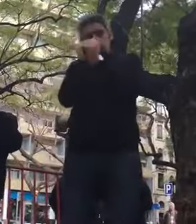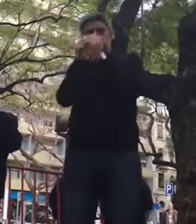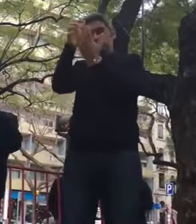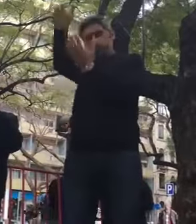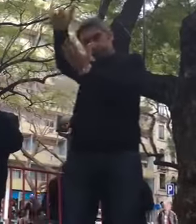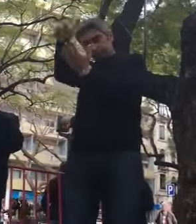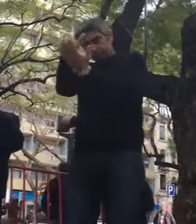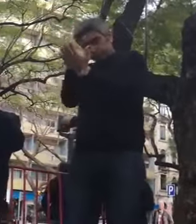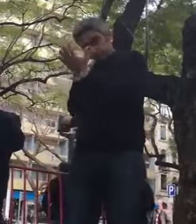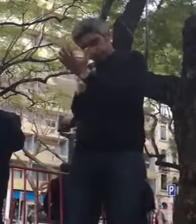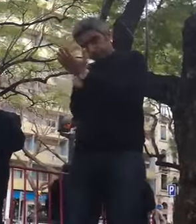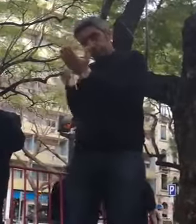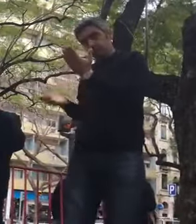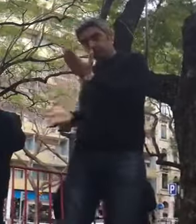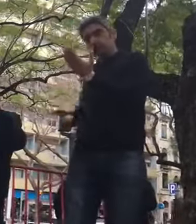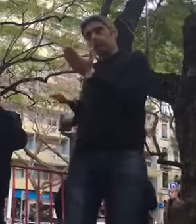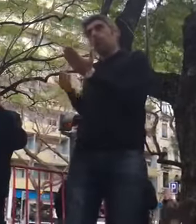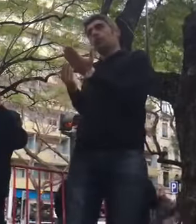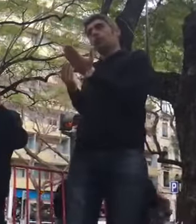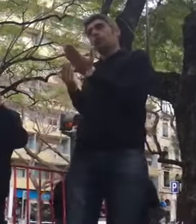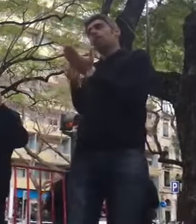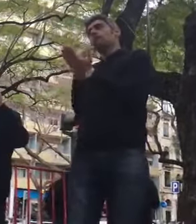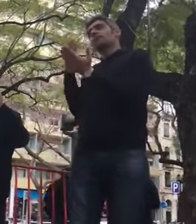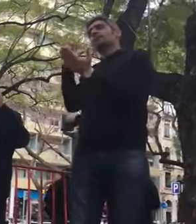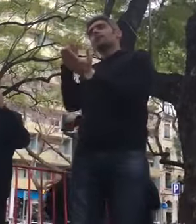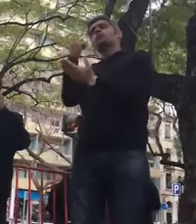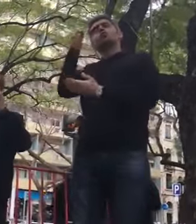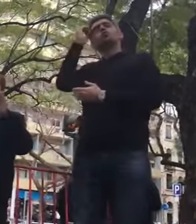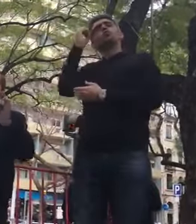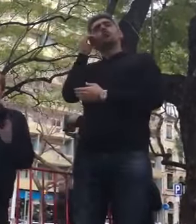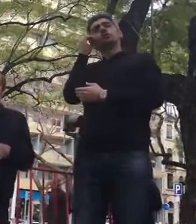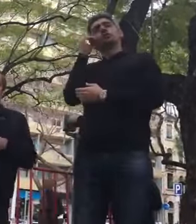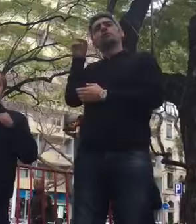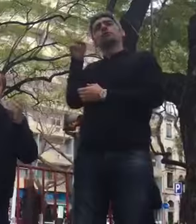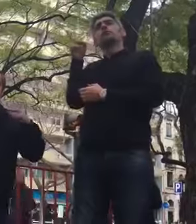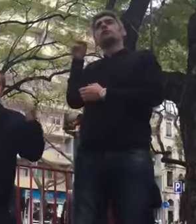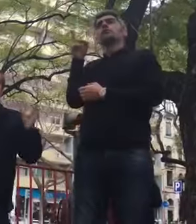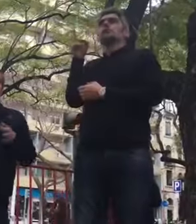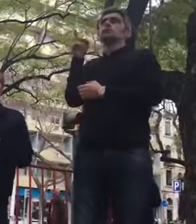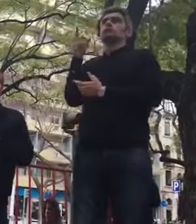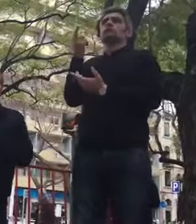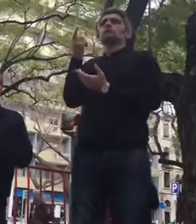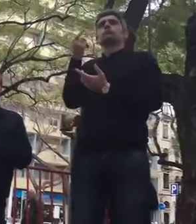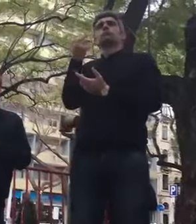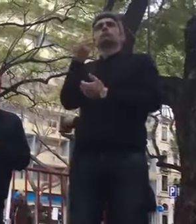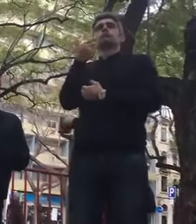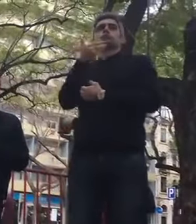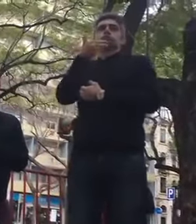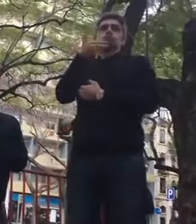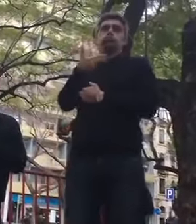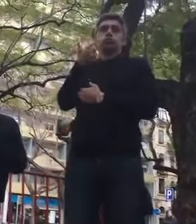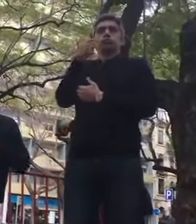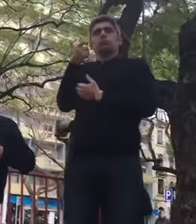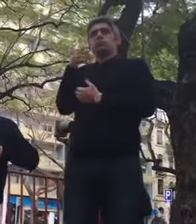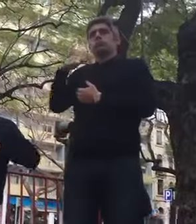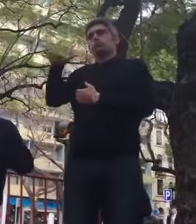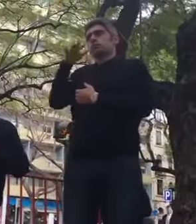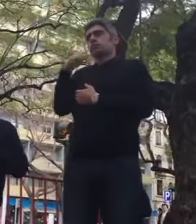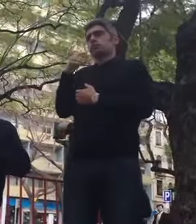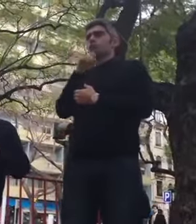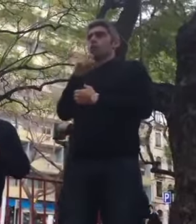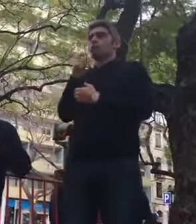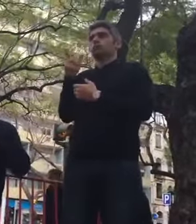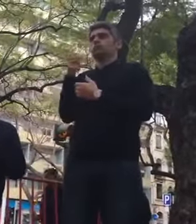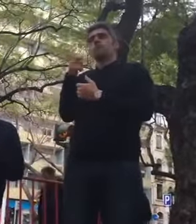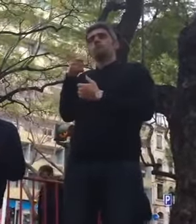e que iremos encomendar, pedir a um jurista, com nome aqui na praça, conhecido, e que